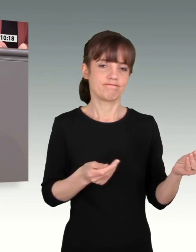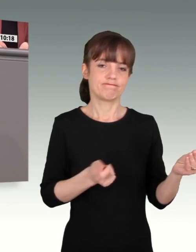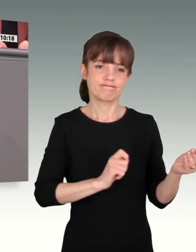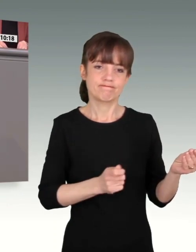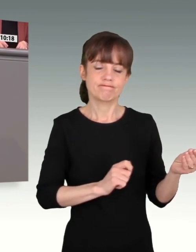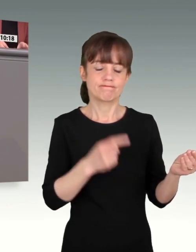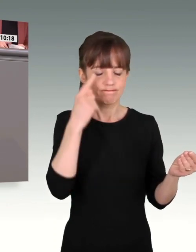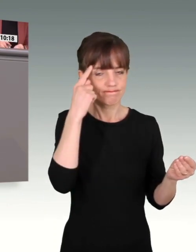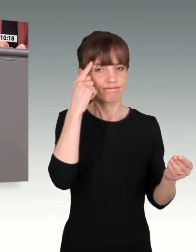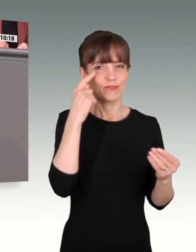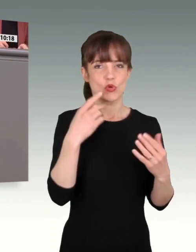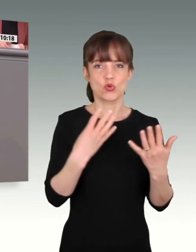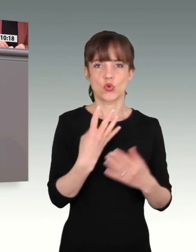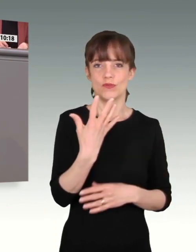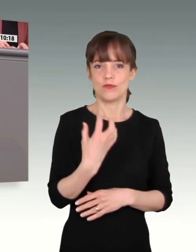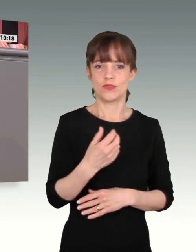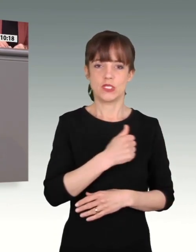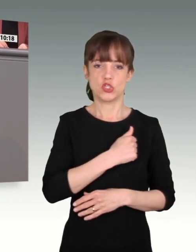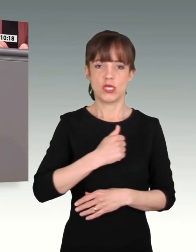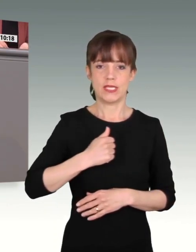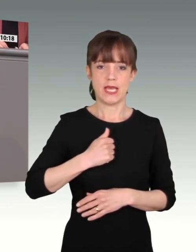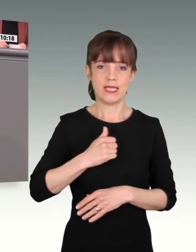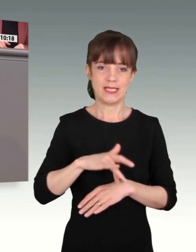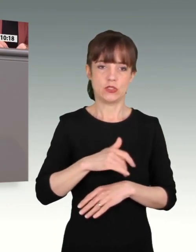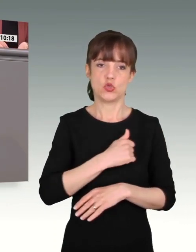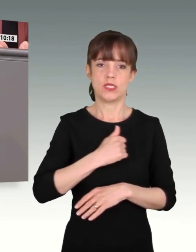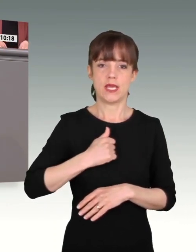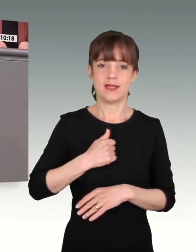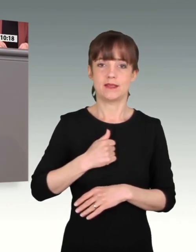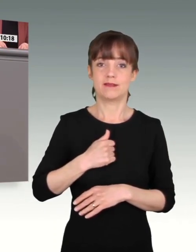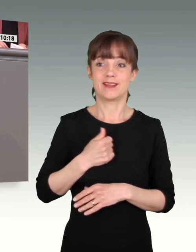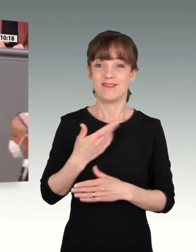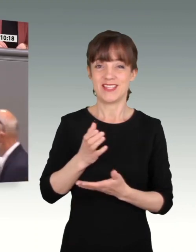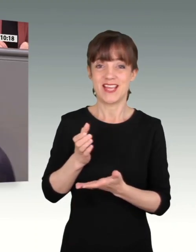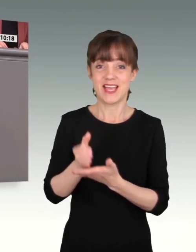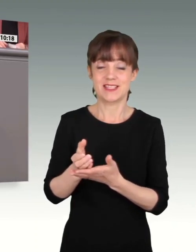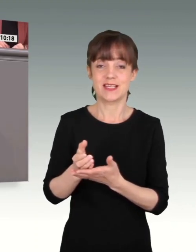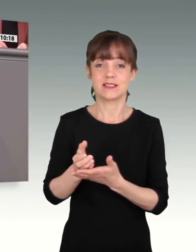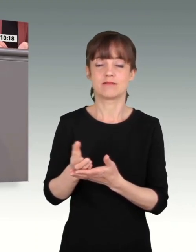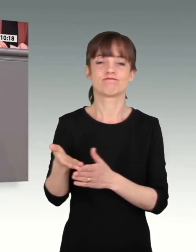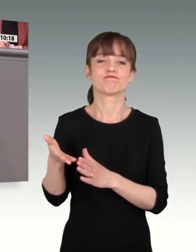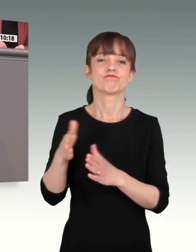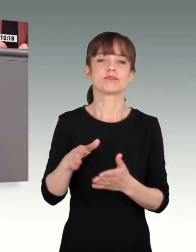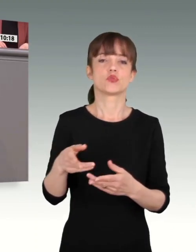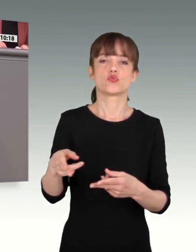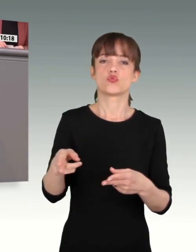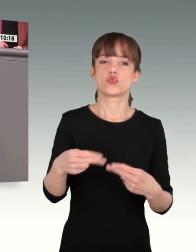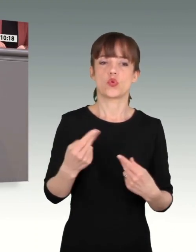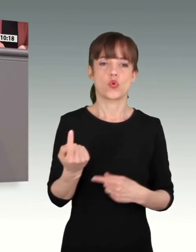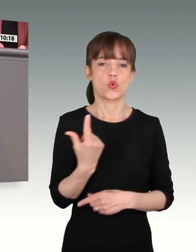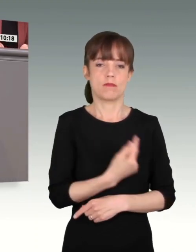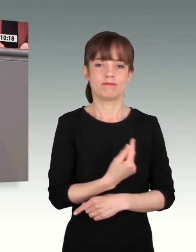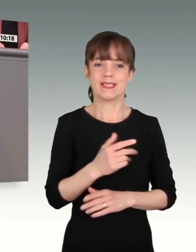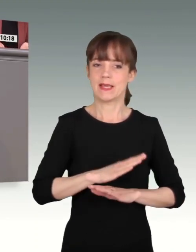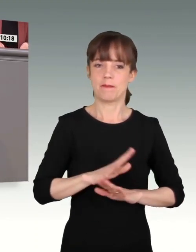nicht wieder lebendig nach Hause gekommen sind und auch an die vielen körperlich und seelisch Verwundeten, für deren Fürsorge wir hier als Parlament in der Schuld